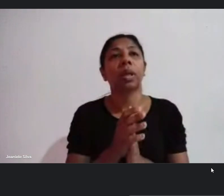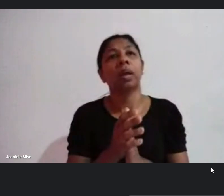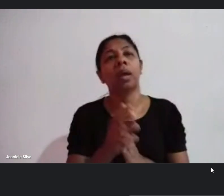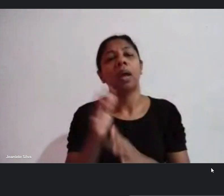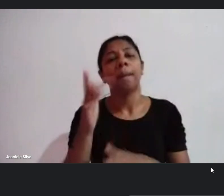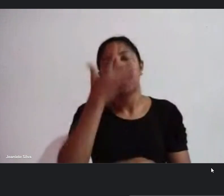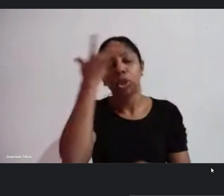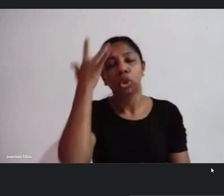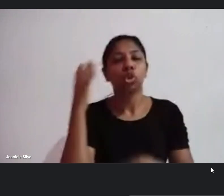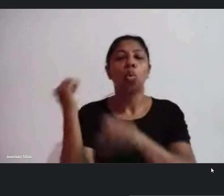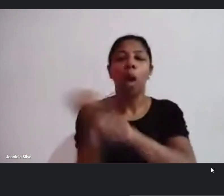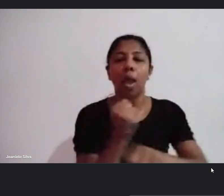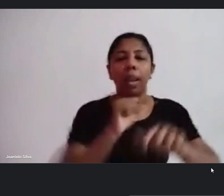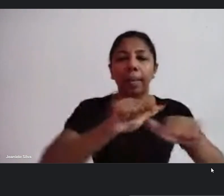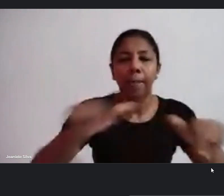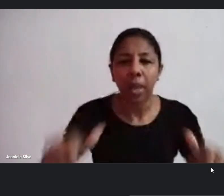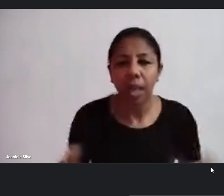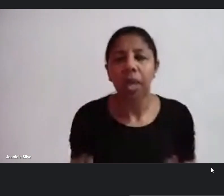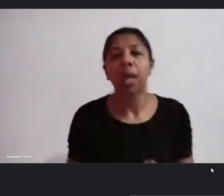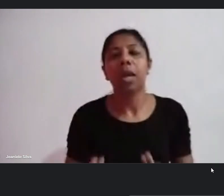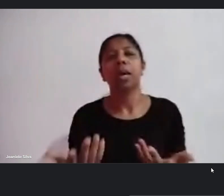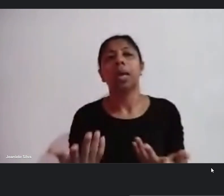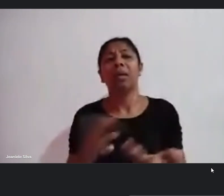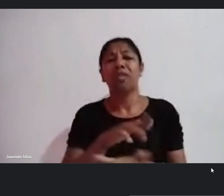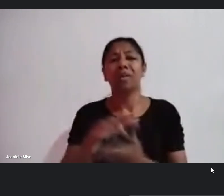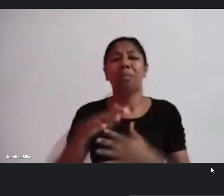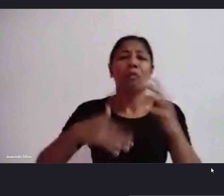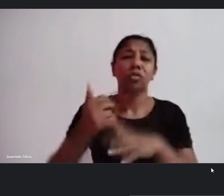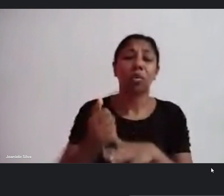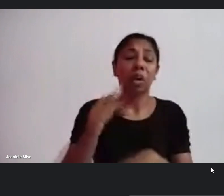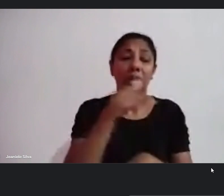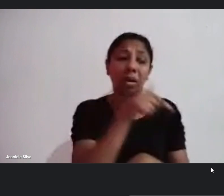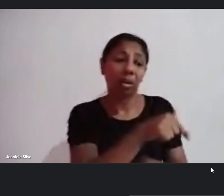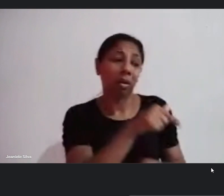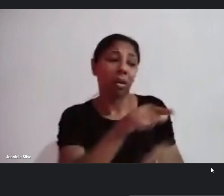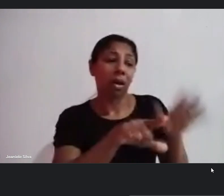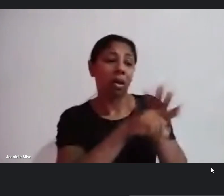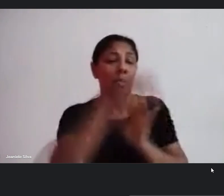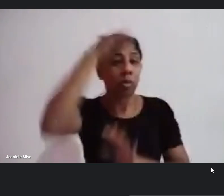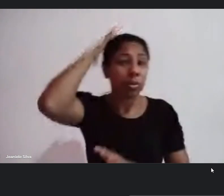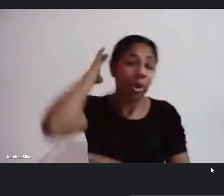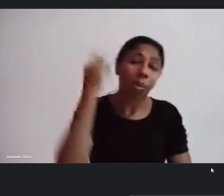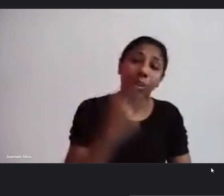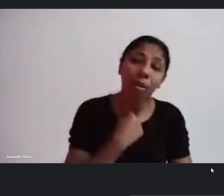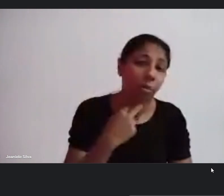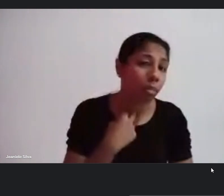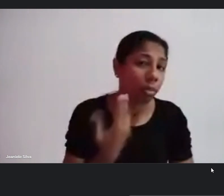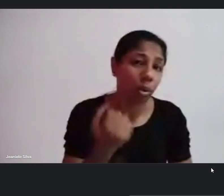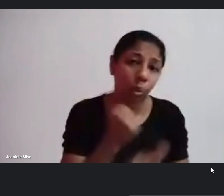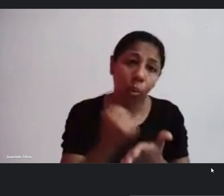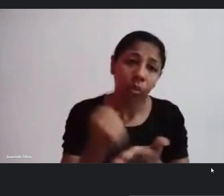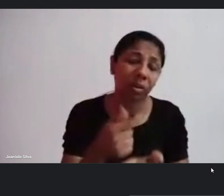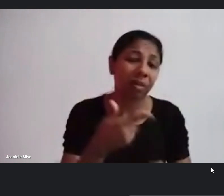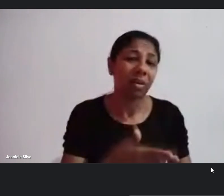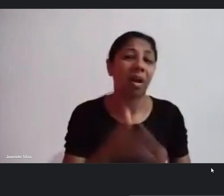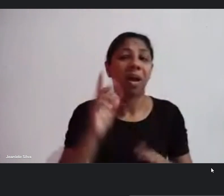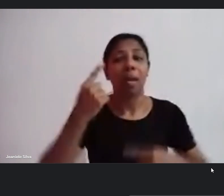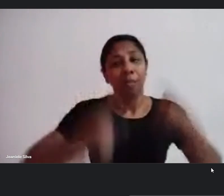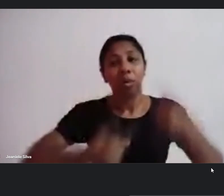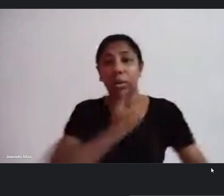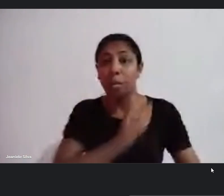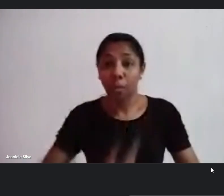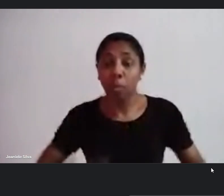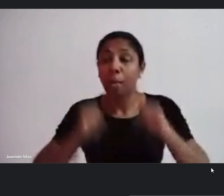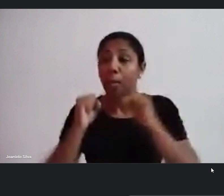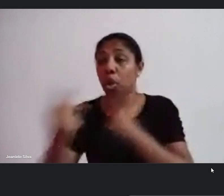de manutenção e isso não cabe na fala do estado a gente não pode usar o Paulo Gustavo para isso isso pode ser uma política pública ser dialogada e desenvolvida